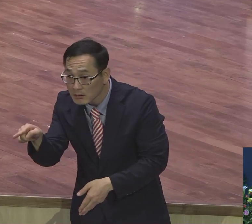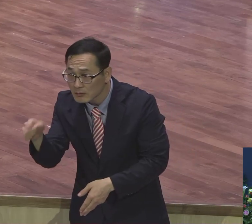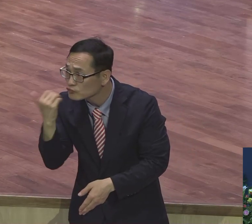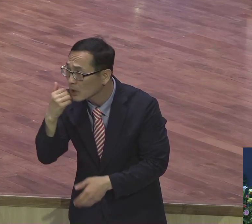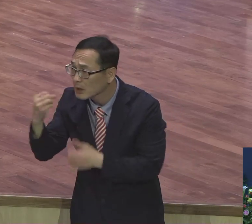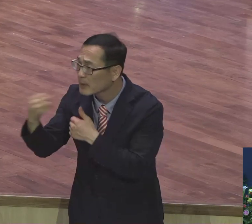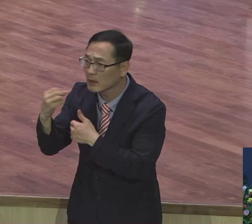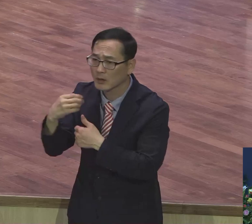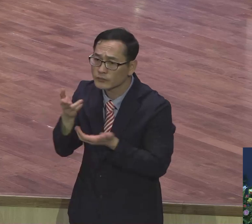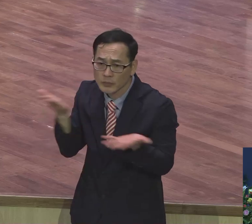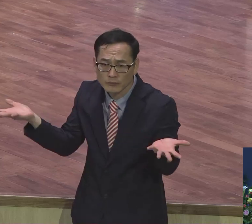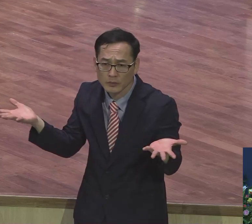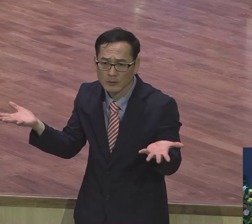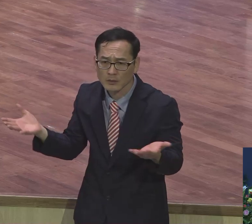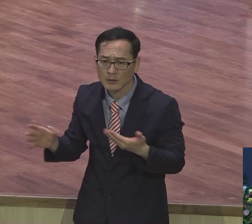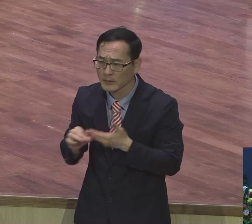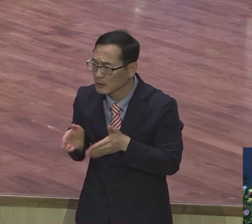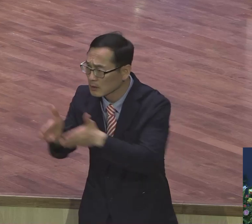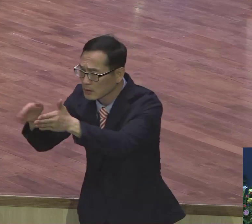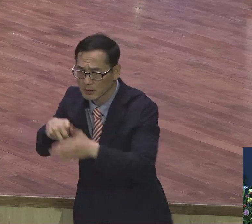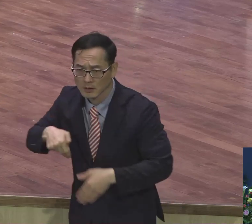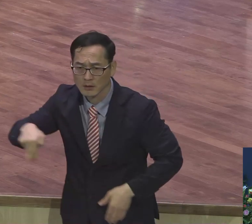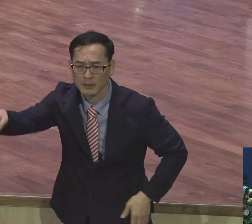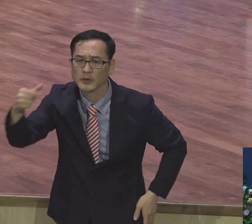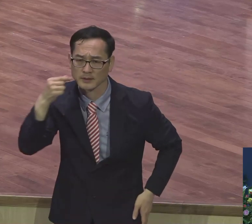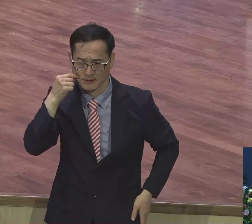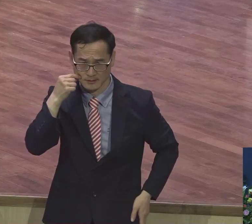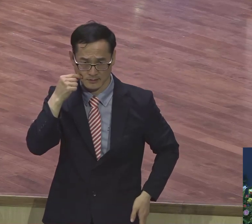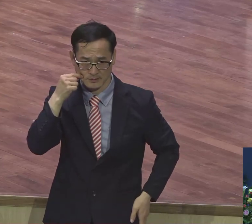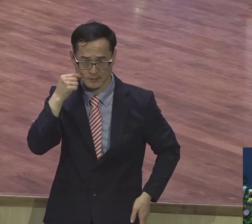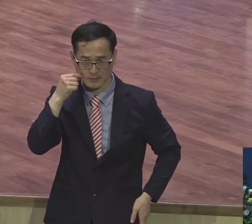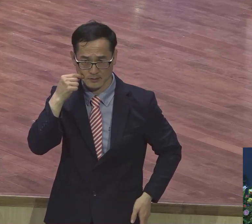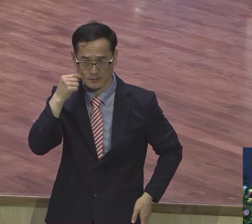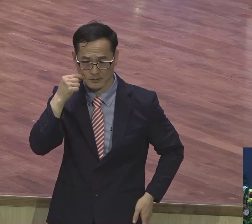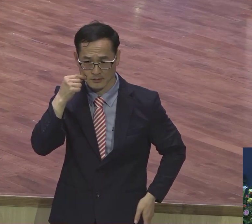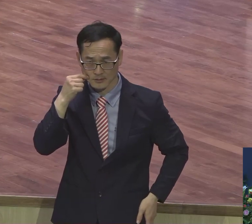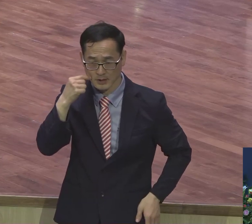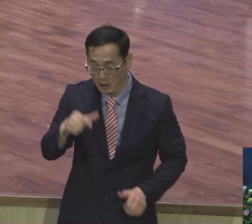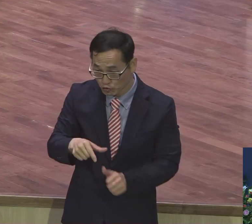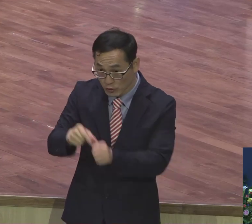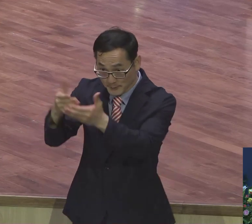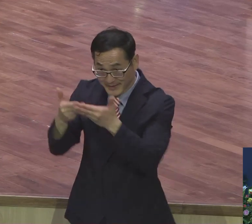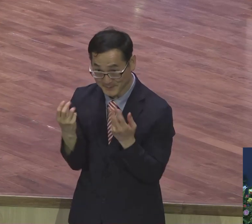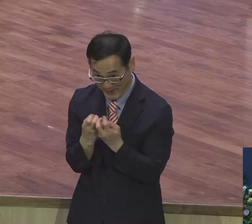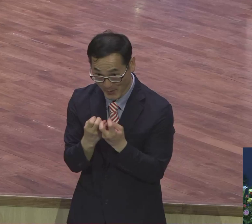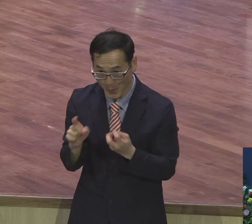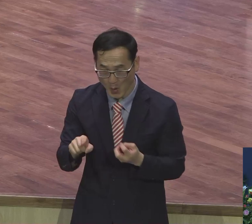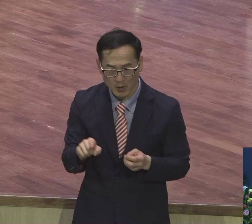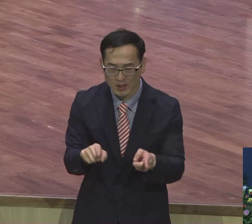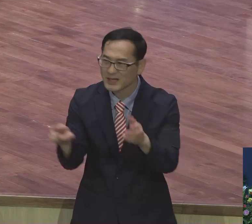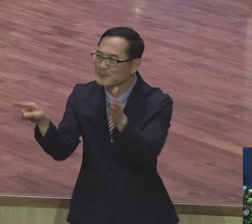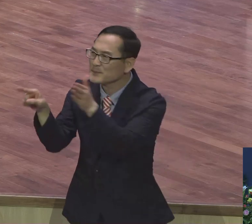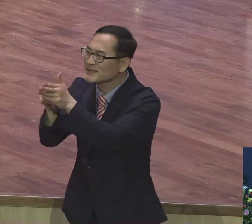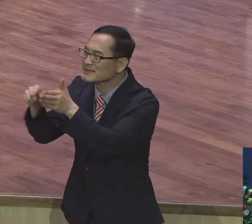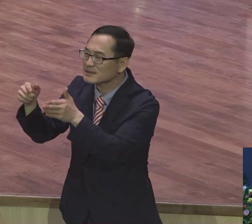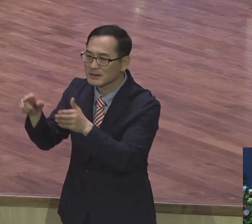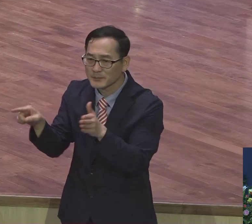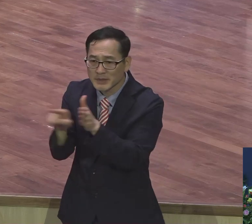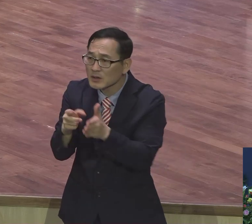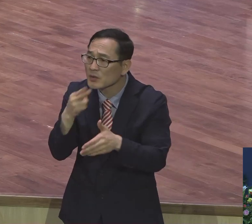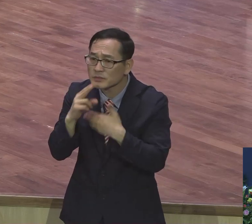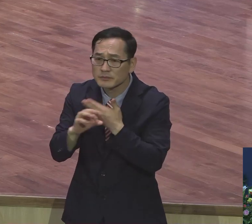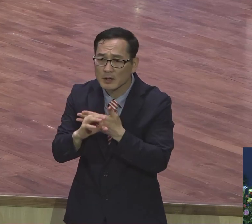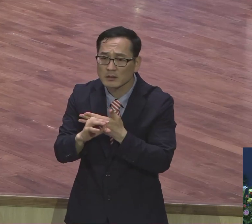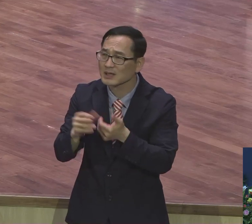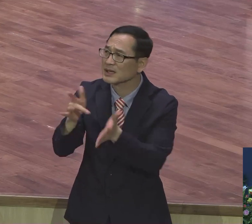그래서 구원을 받게 되는 과정을 아주 쉽게 설명합니다. 그들이 믿지 믿지 못한 일을 어찌 부르리요. 믿지 안